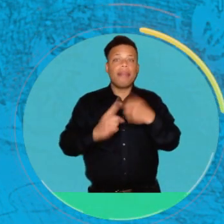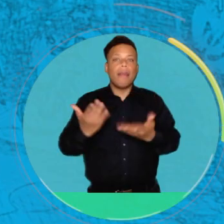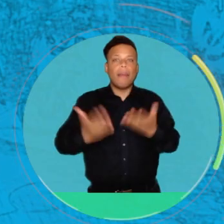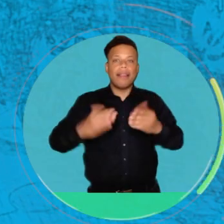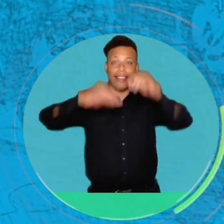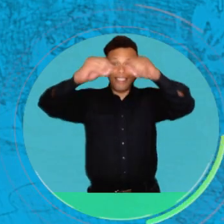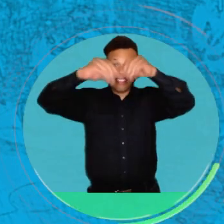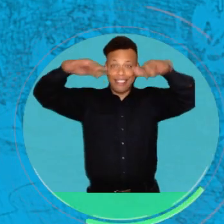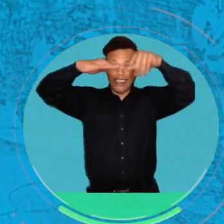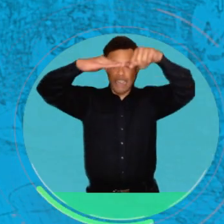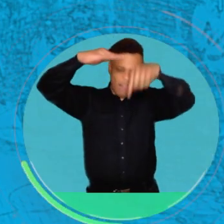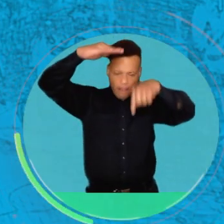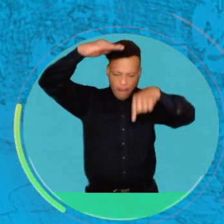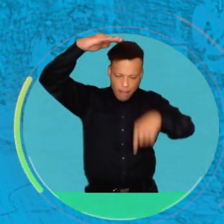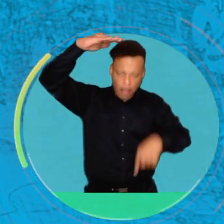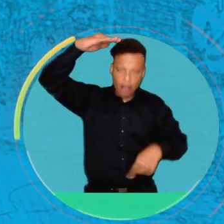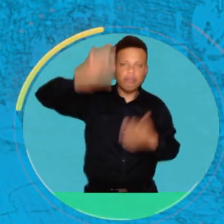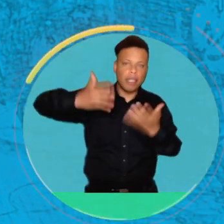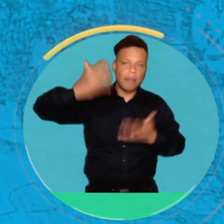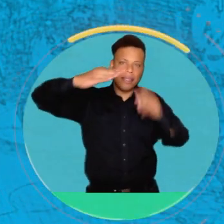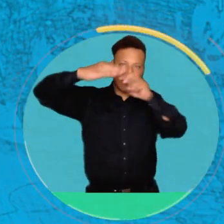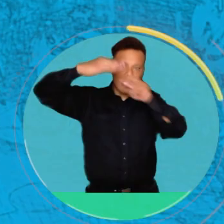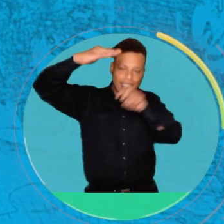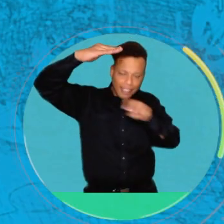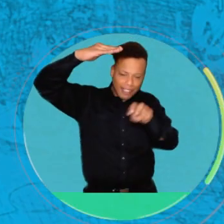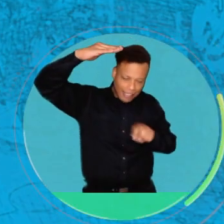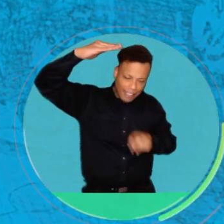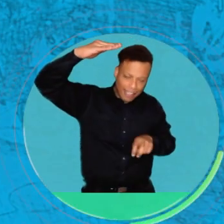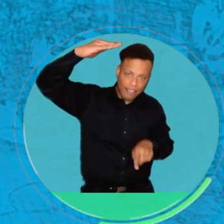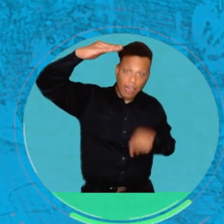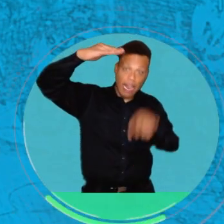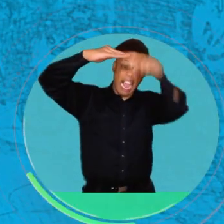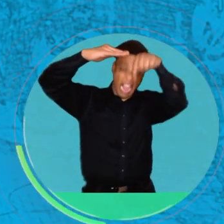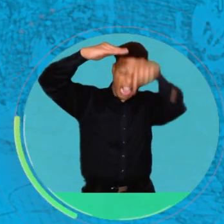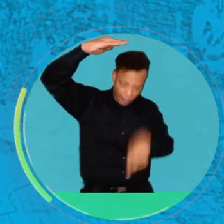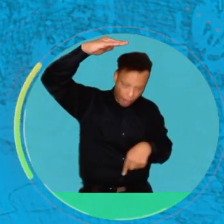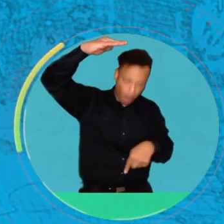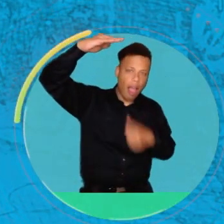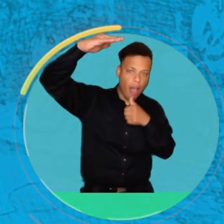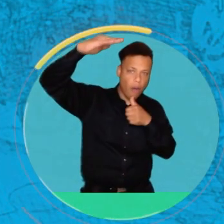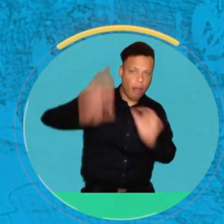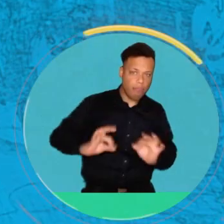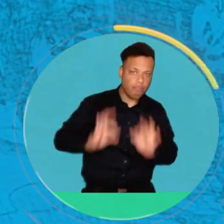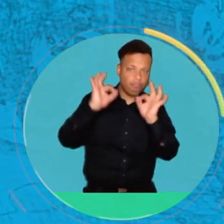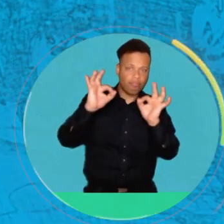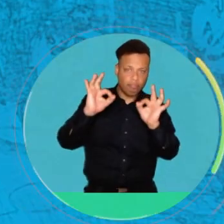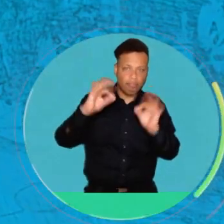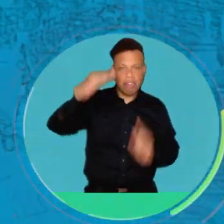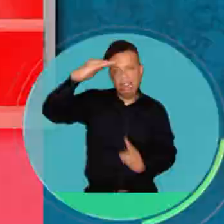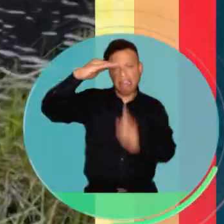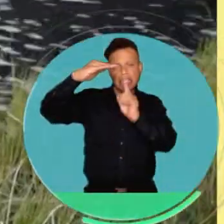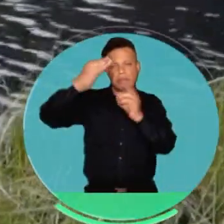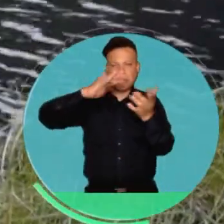profundos esté. Digamos que entre más profunda esté, la calidad de agua puede ser un poco mejor.